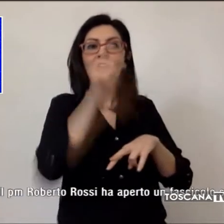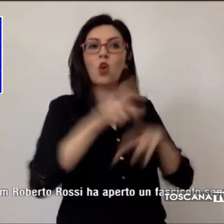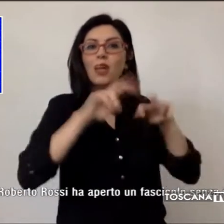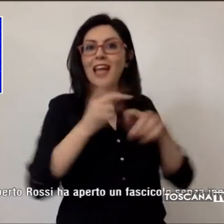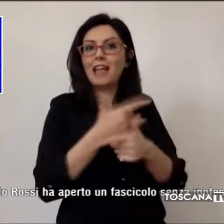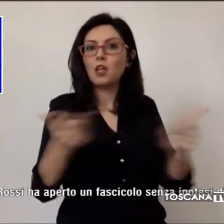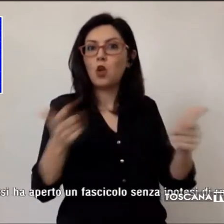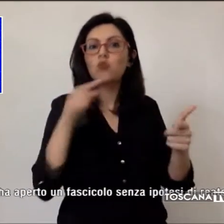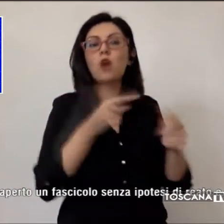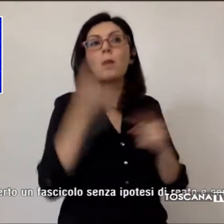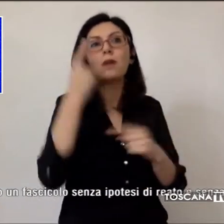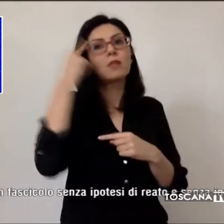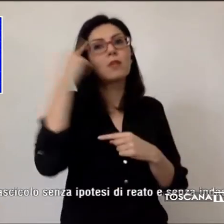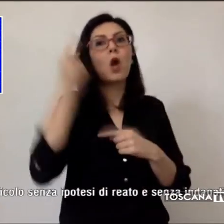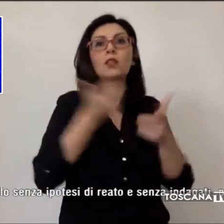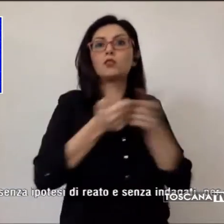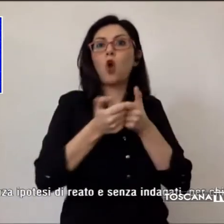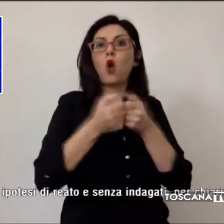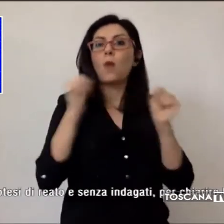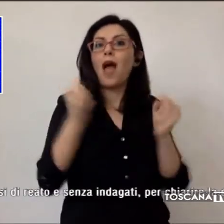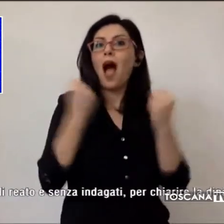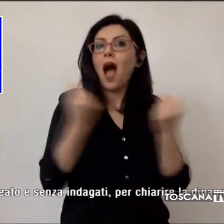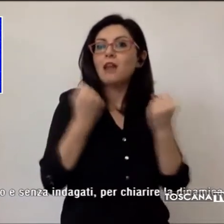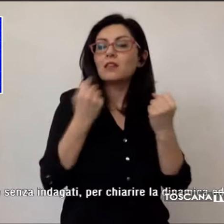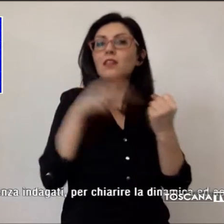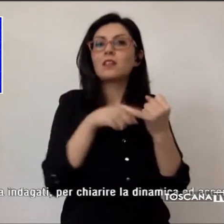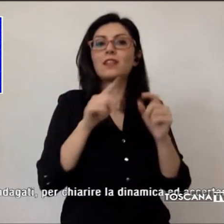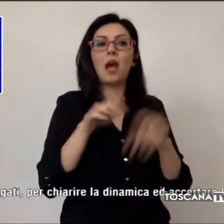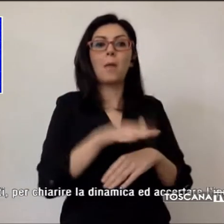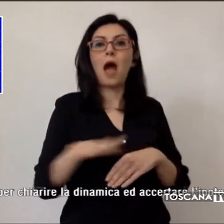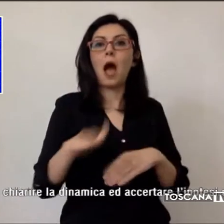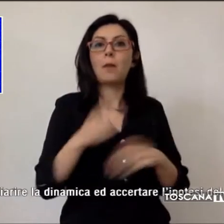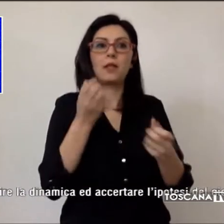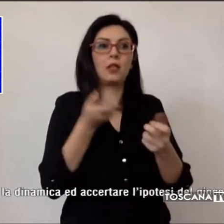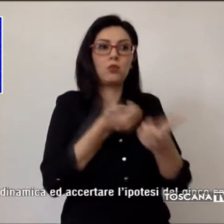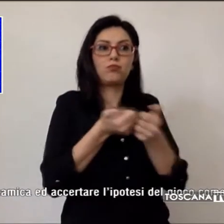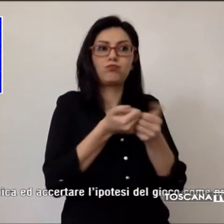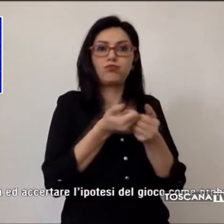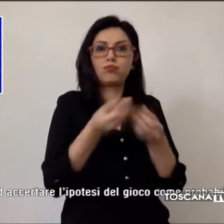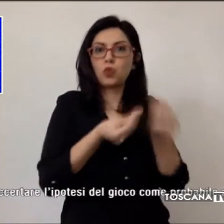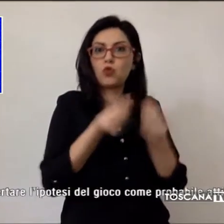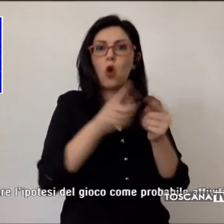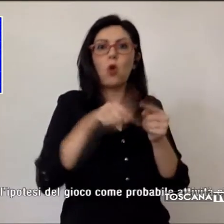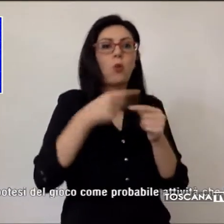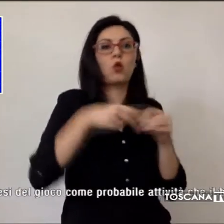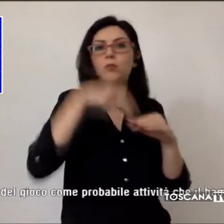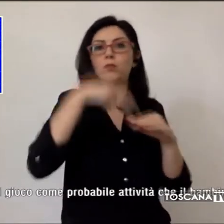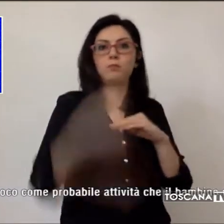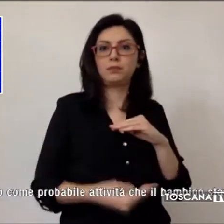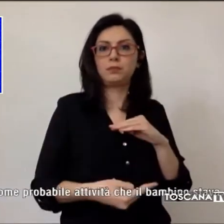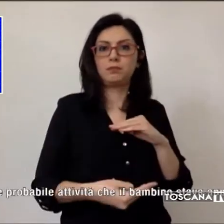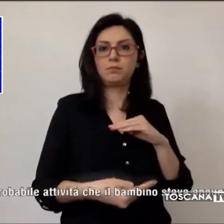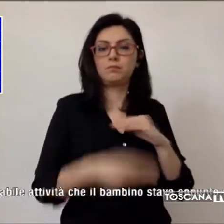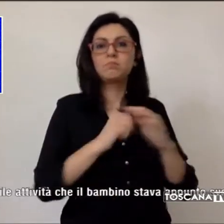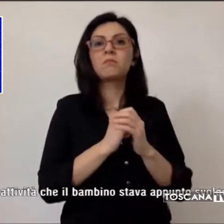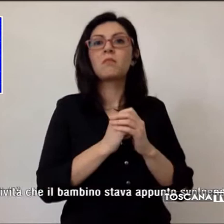probabile attività che il bambino stava appunto svolgendo prima di cadere. Gli accertamenti della polizia riguardano anche